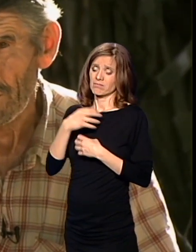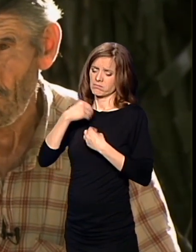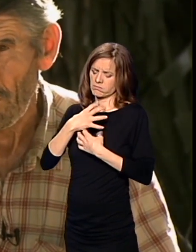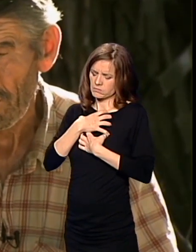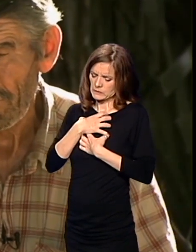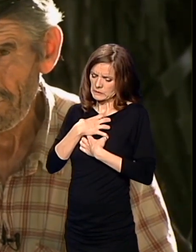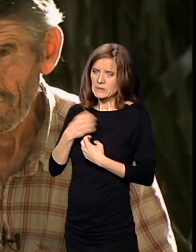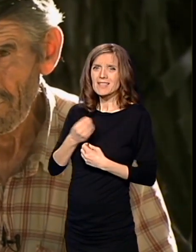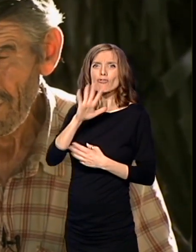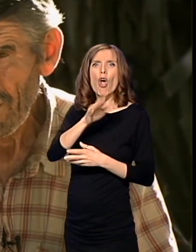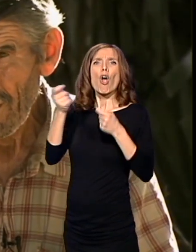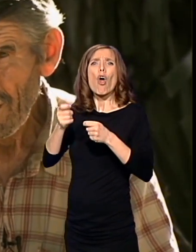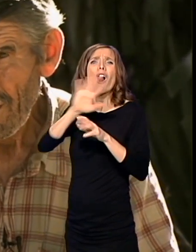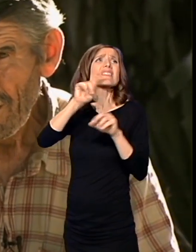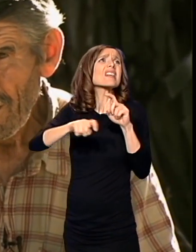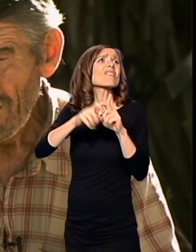se stresili sve iz kola.